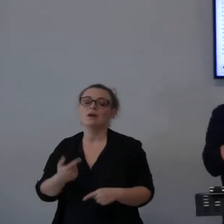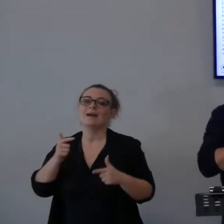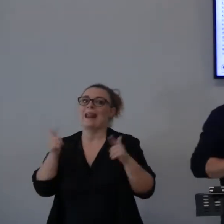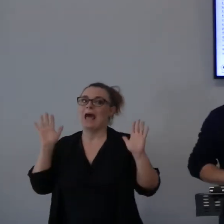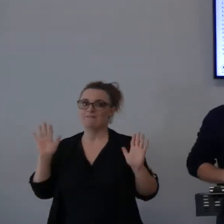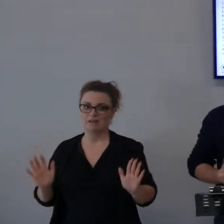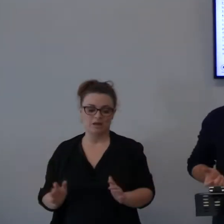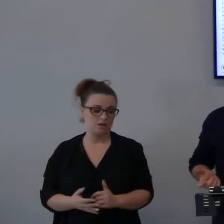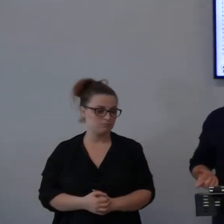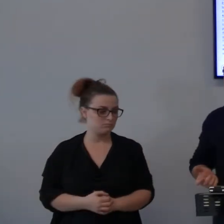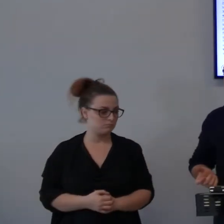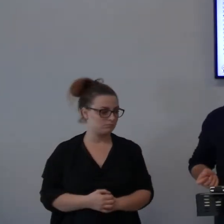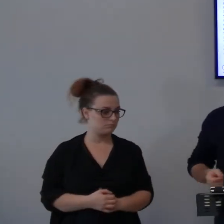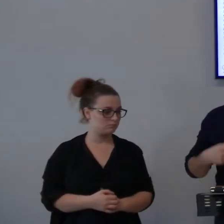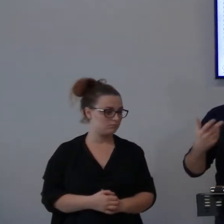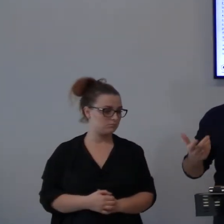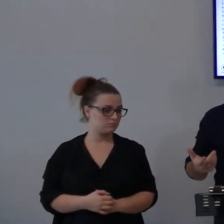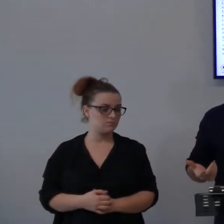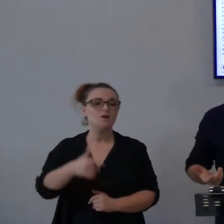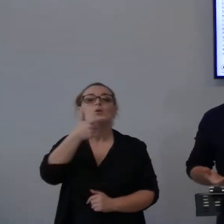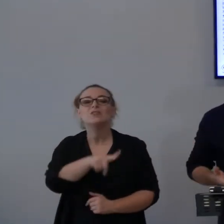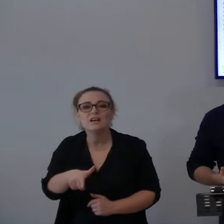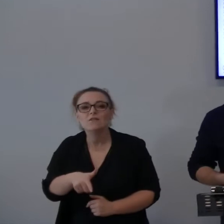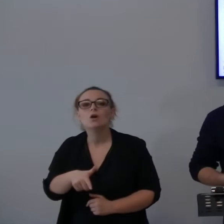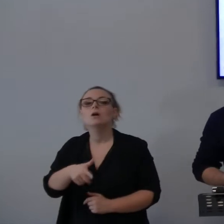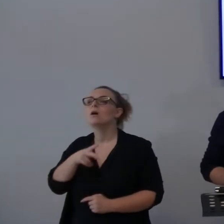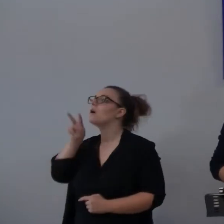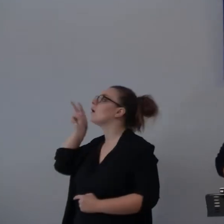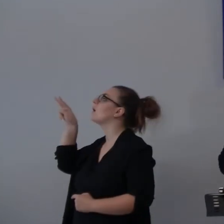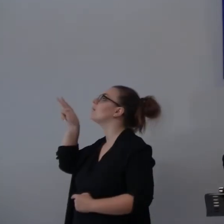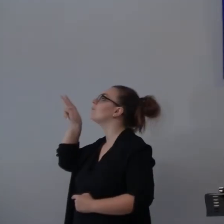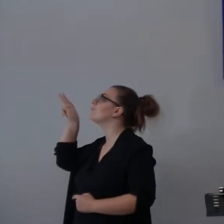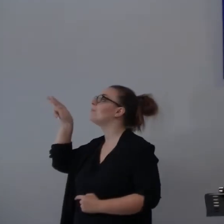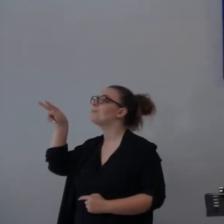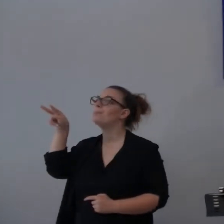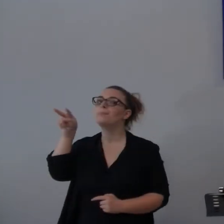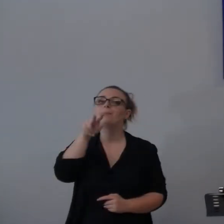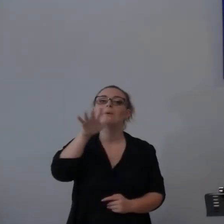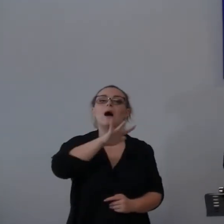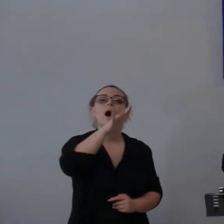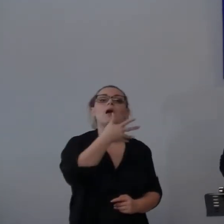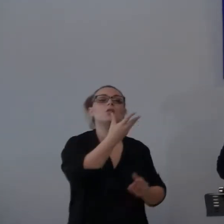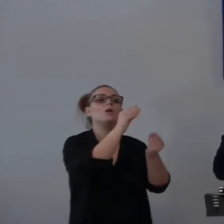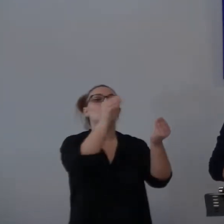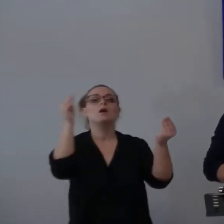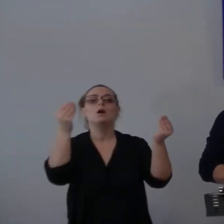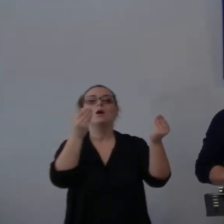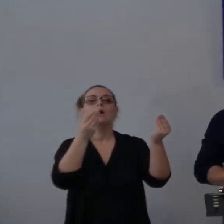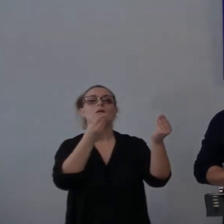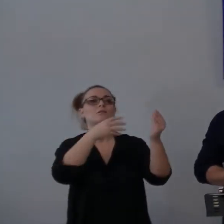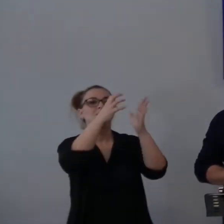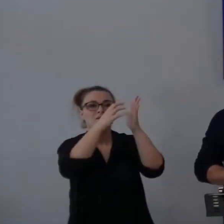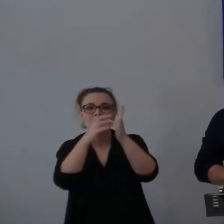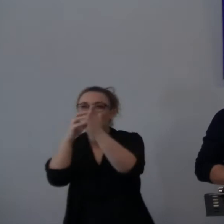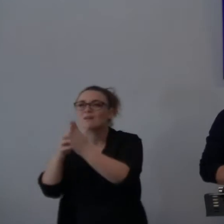E quindi farsi altri idoli a cui rivolgersi nel momento del bisogno, a cui